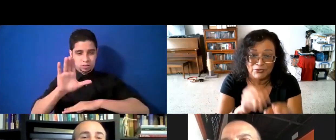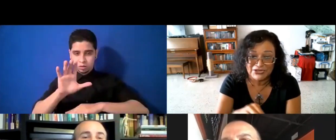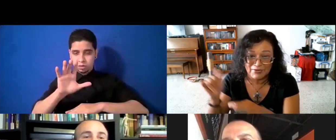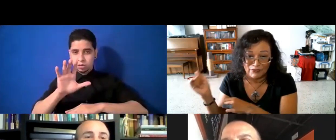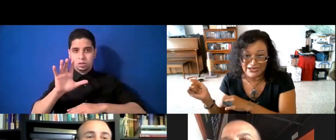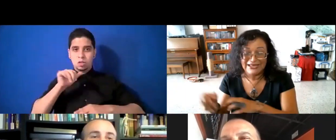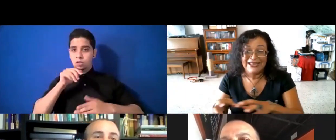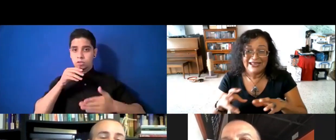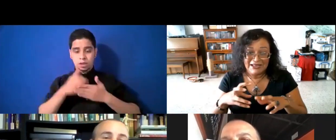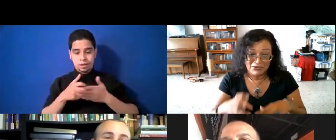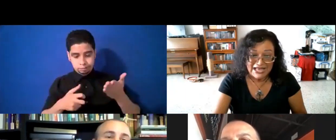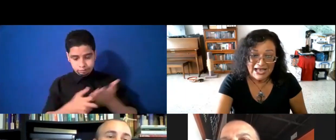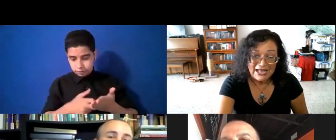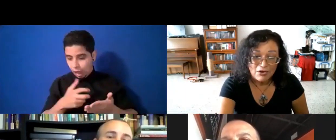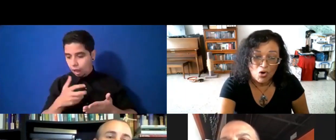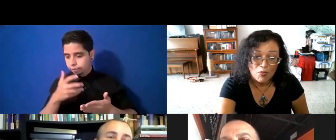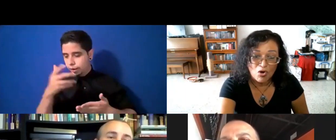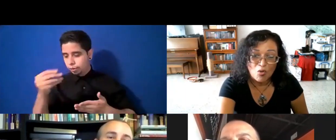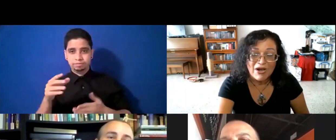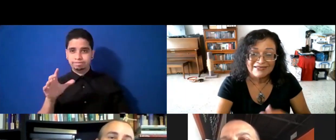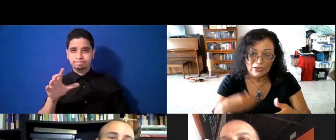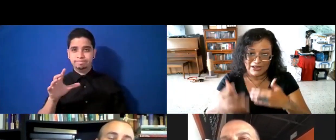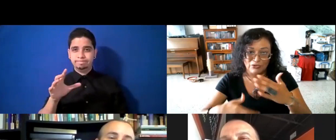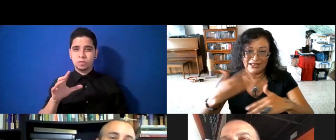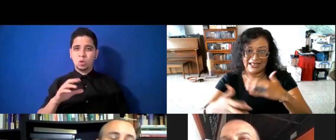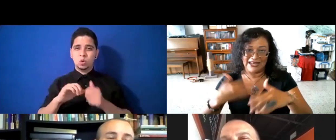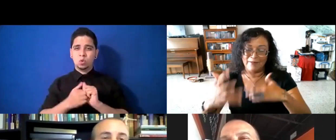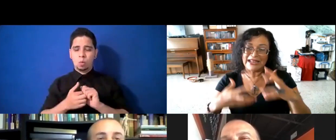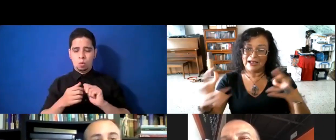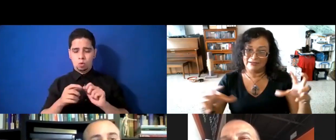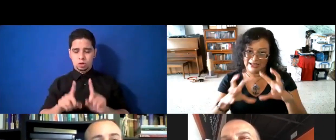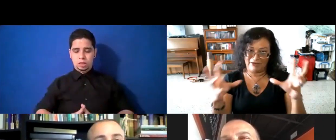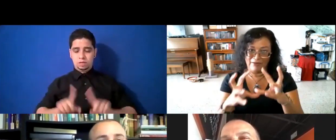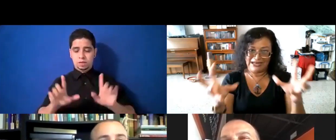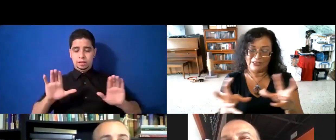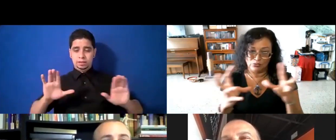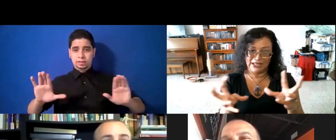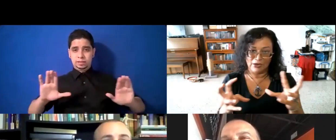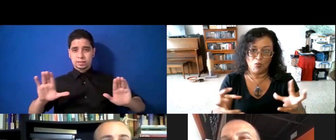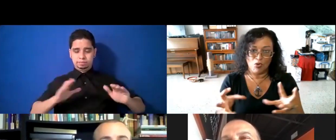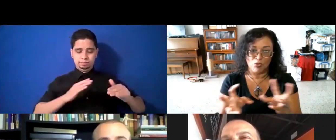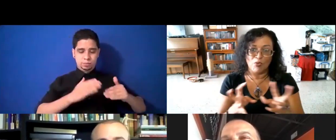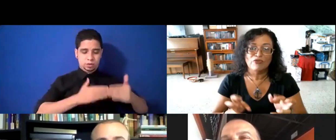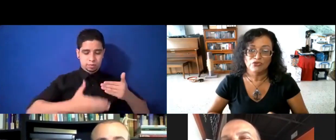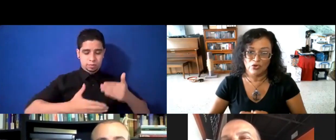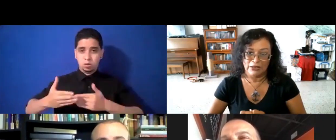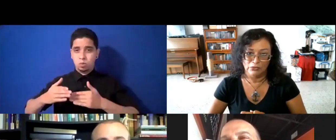ponché, me fui, o sea, ¿cómo, cómo ha sido esto, en la dinámica, de la familia, de ustedes, cómo, cómo ha funcionado,